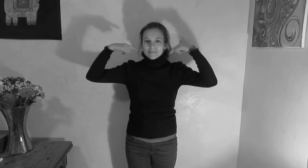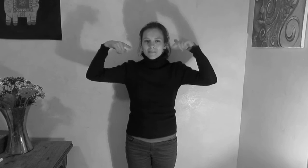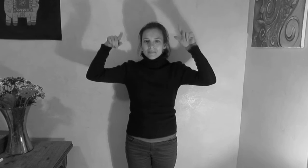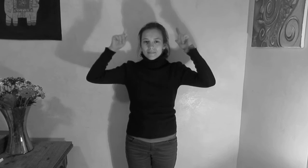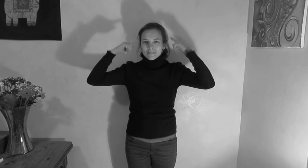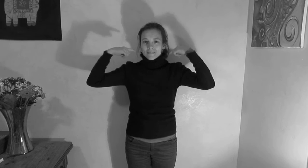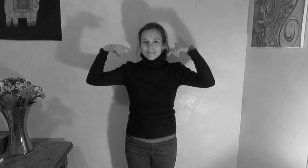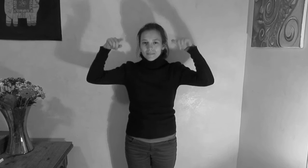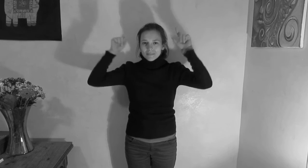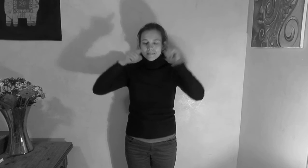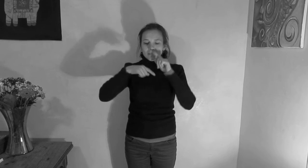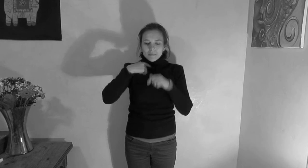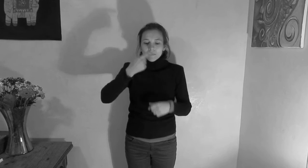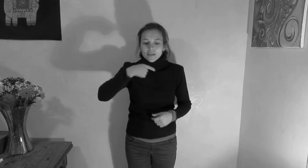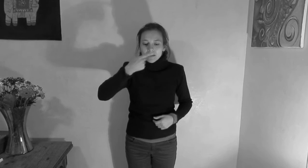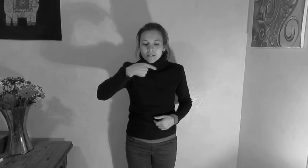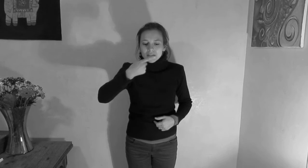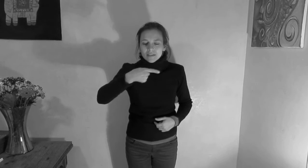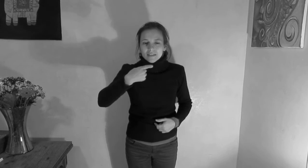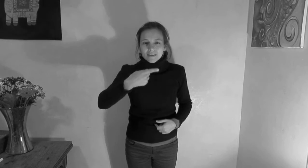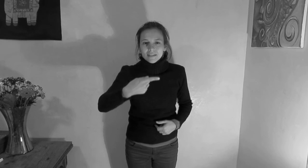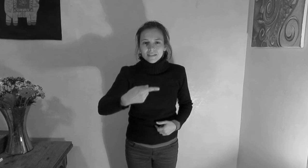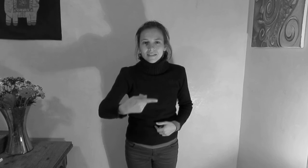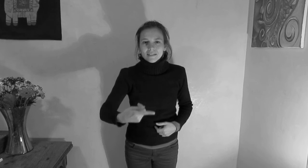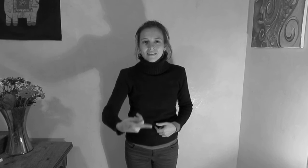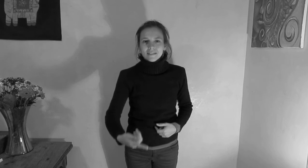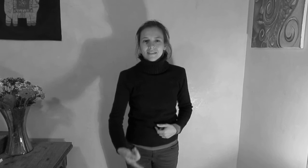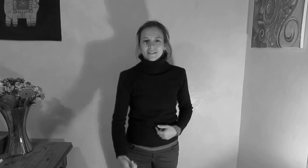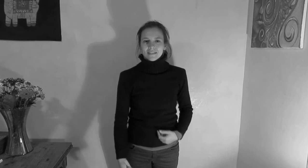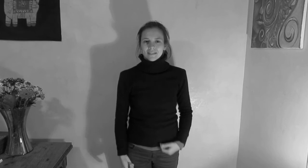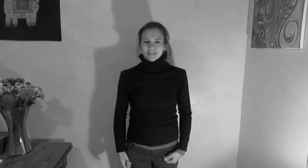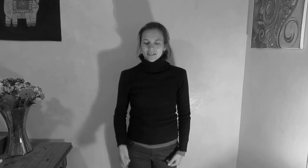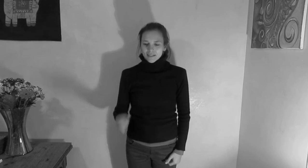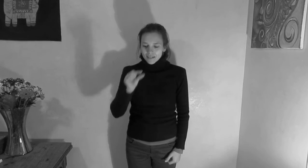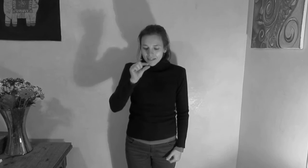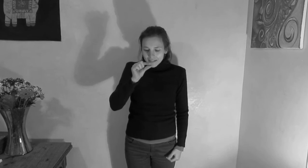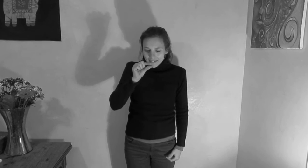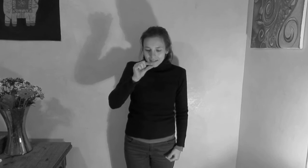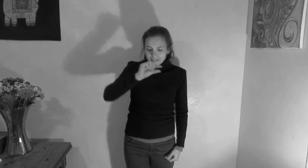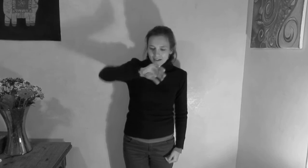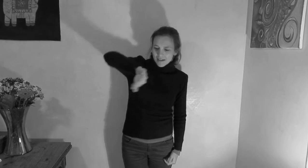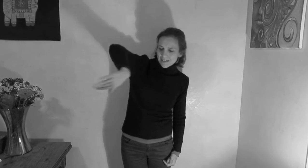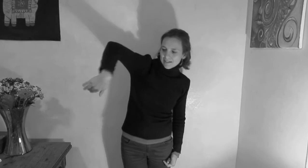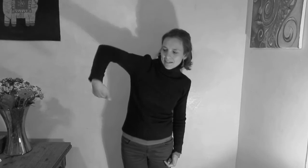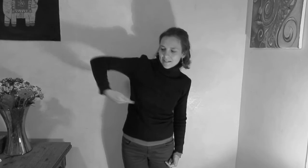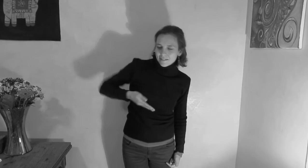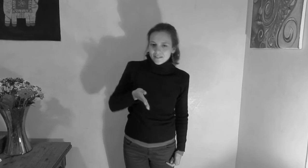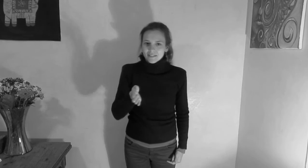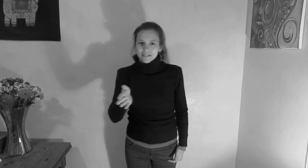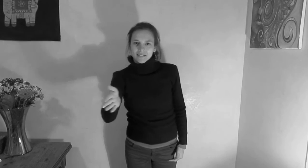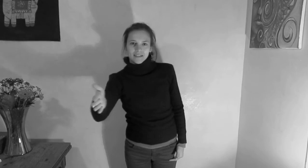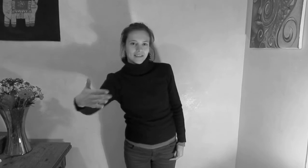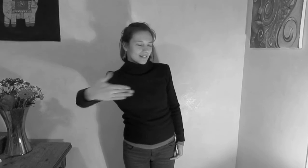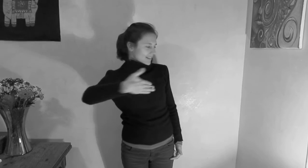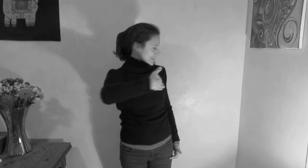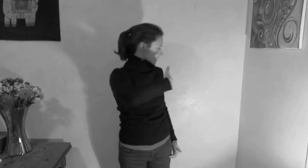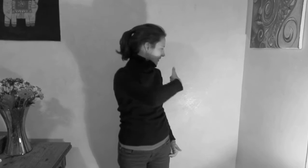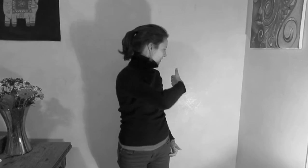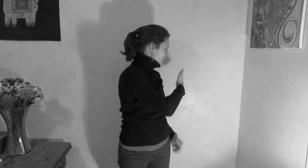retenir Mais prête à raconter Les détails, les détours Détaler les retours